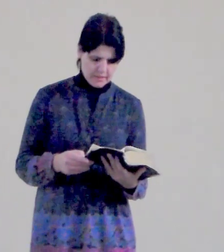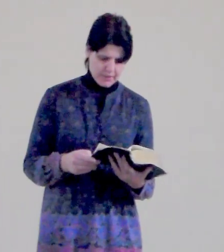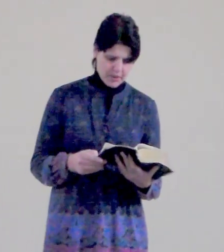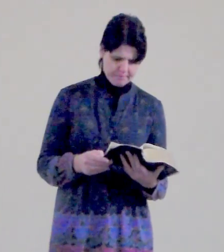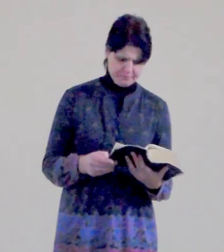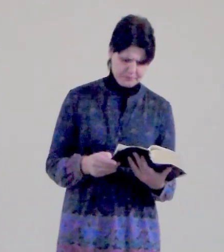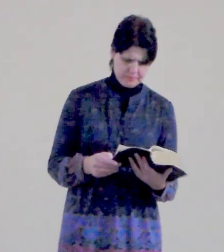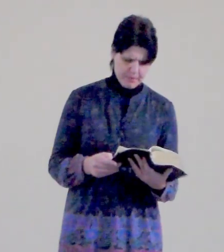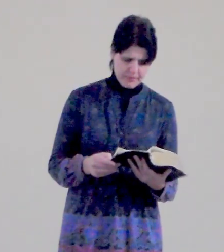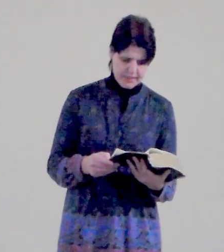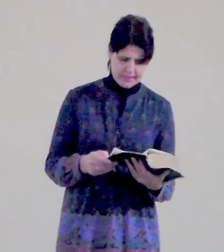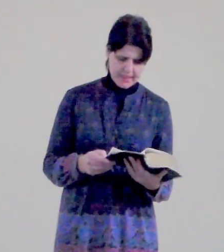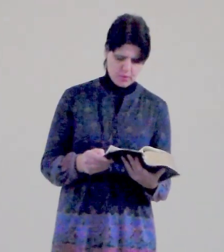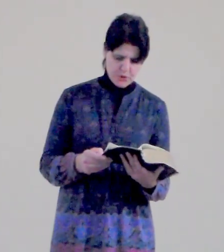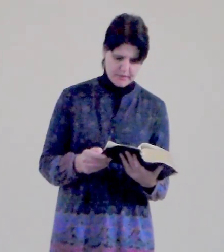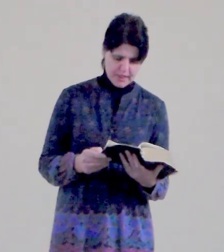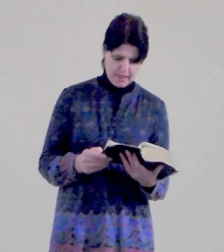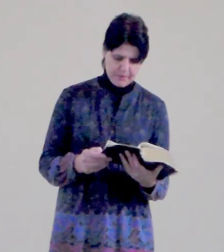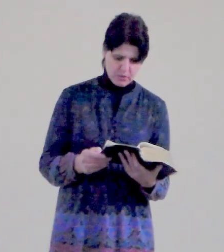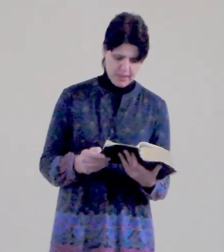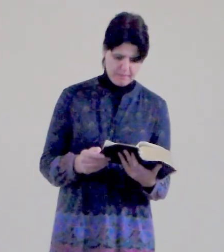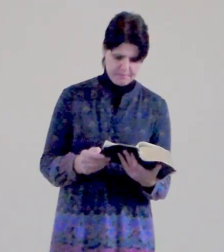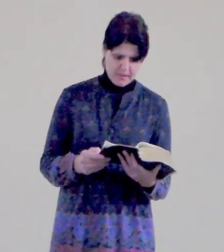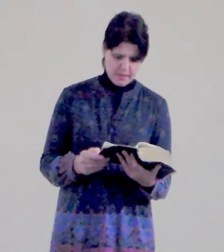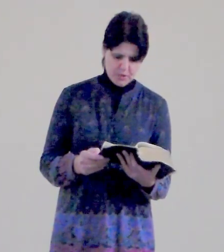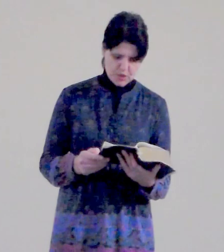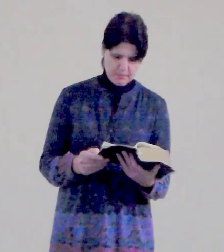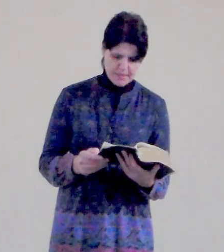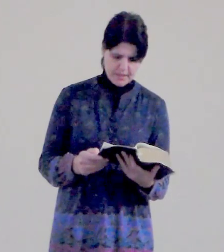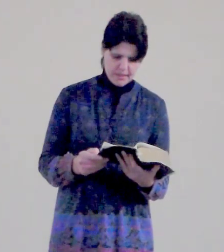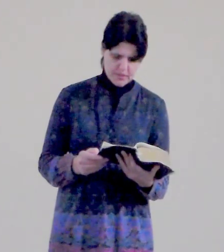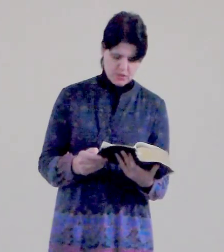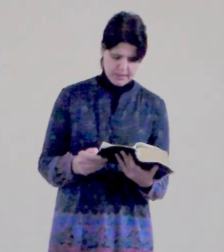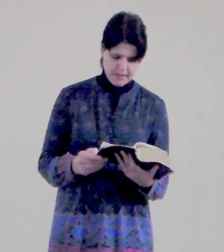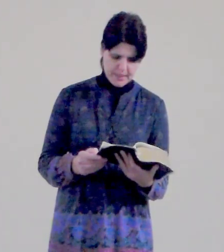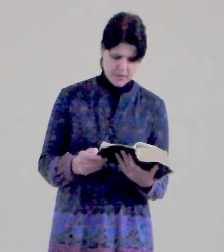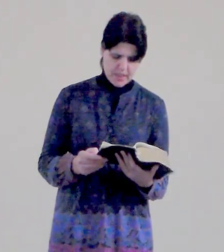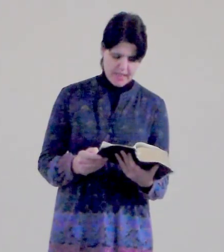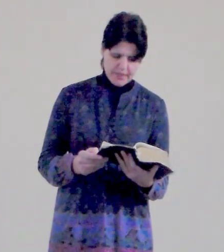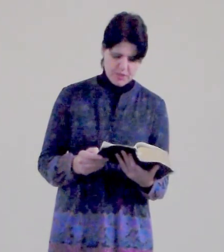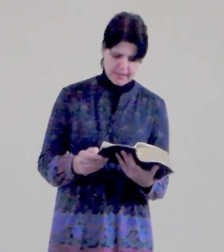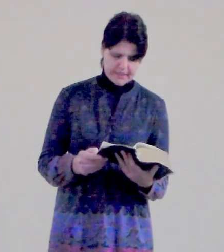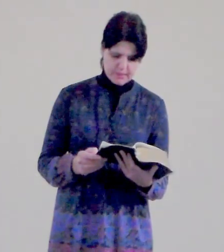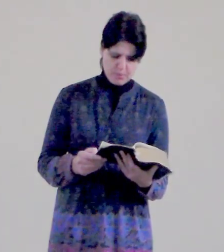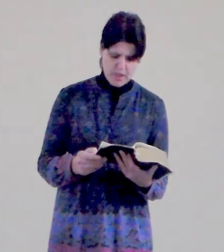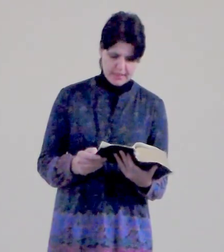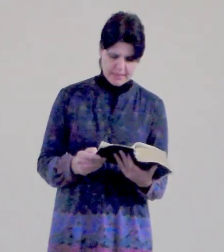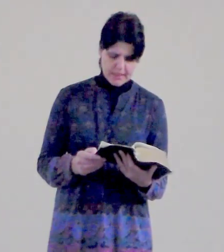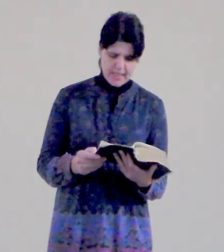Takže, první výzdělnou v štvrtá kapitola, přečteme si čtvrtý věř. Vy však jste z Boha děti